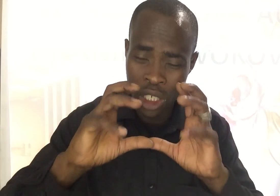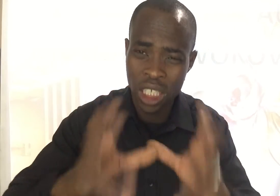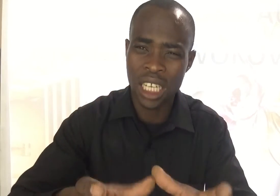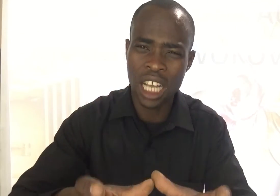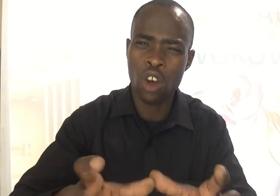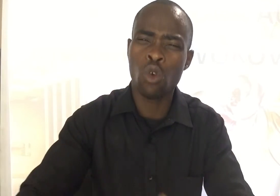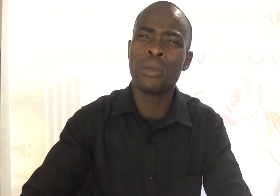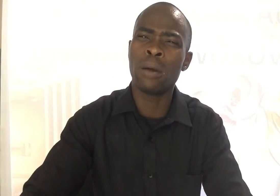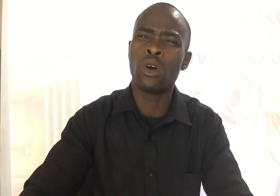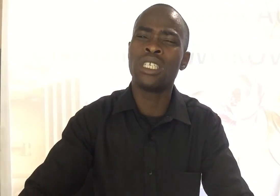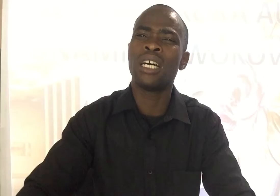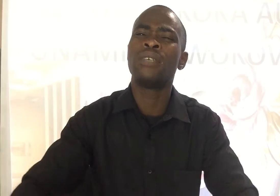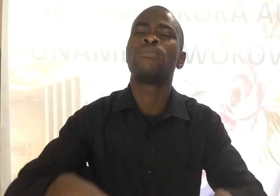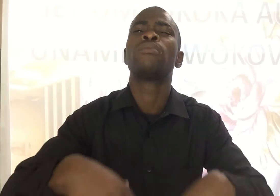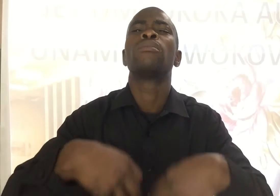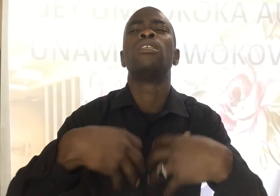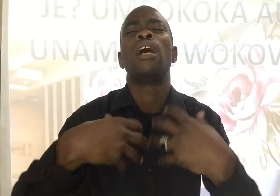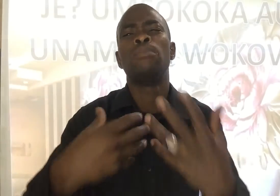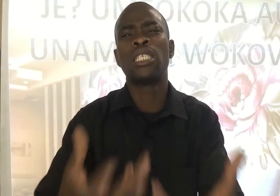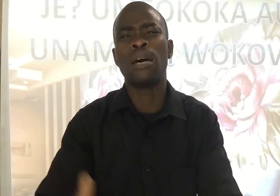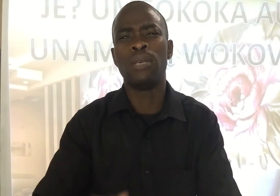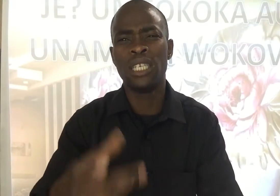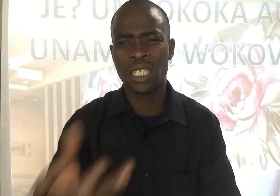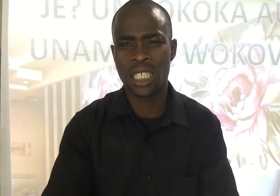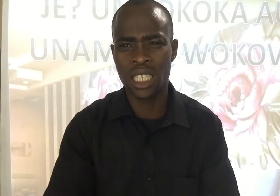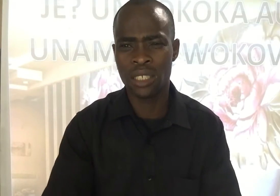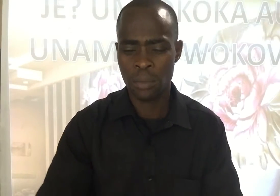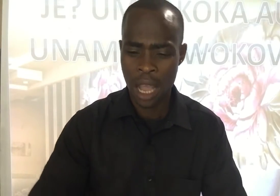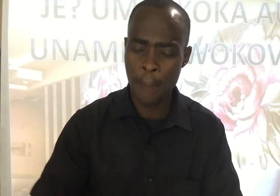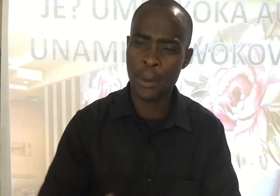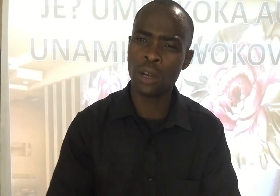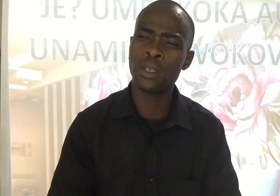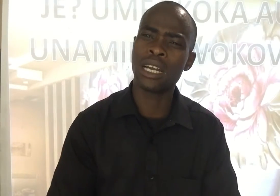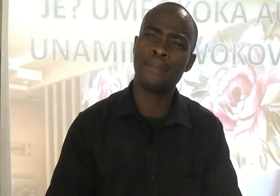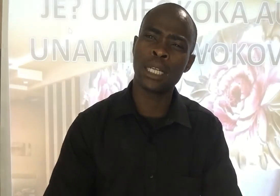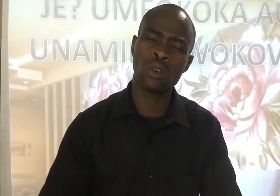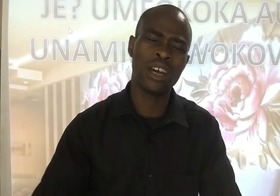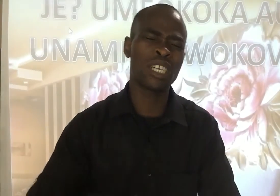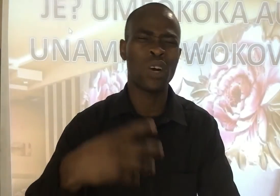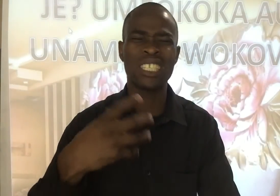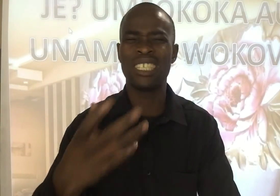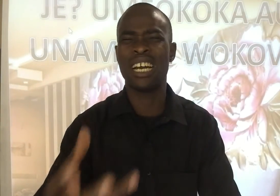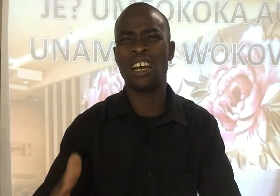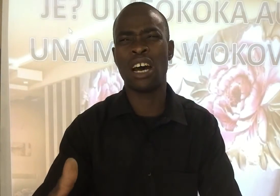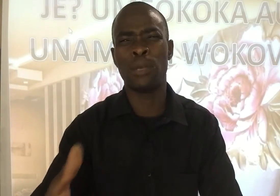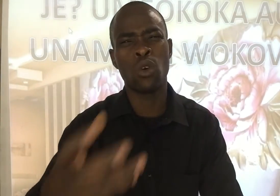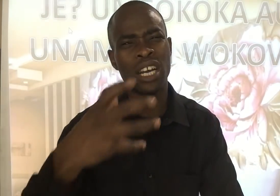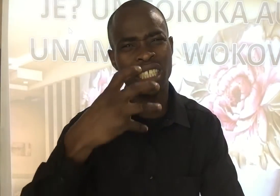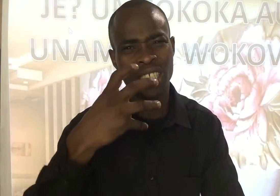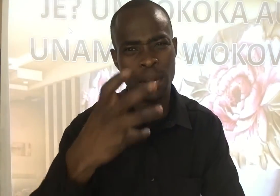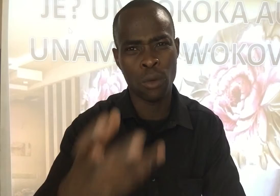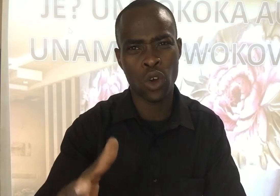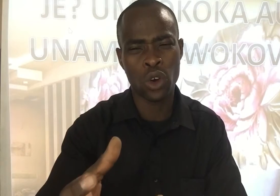Ishinatano Kuminamoja Amsinambili Istini Hapo ndiputa nipato Naweza kuwasiria na nami Ukanitia moyo